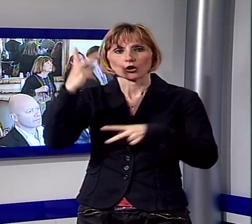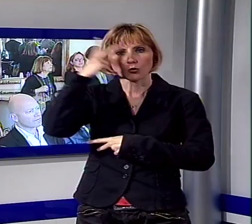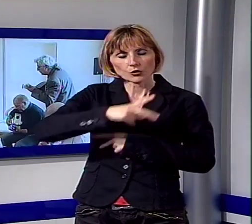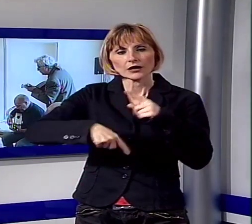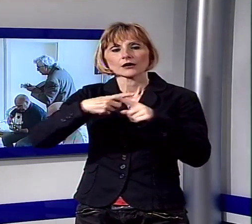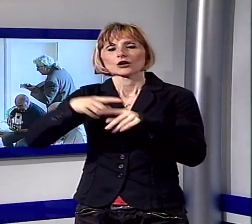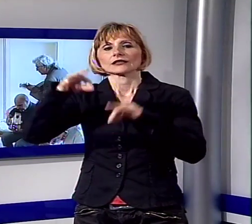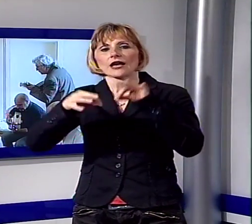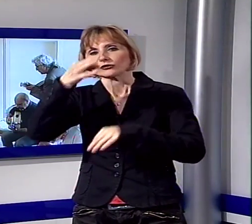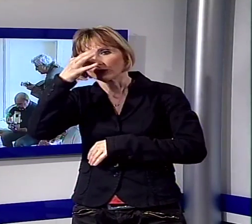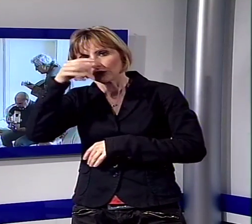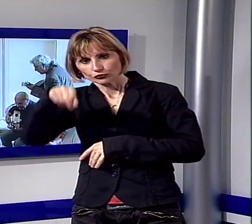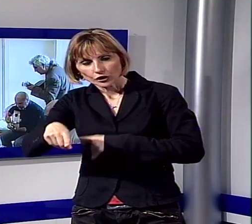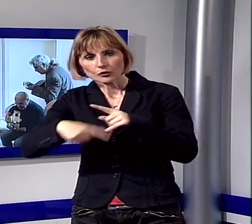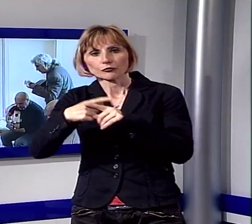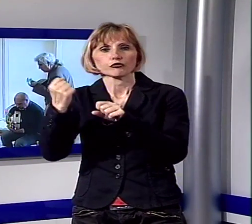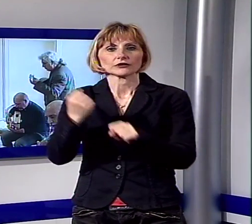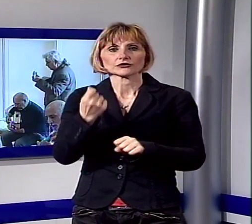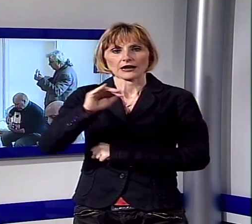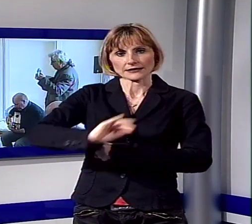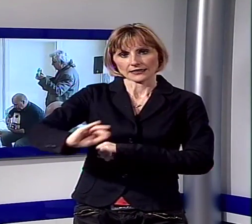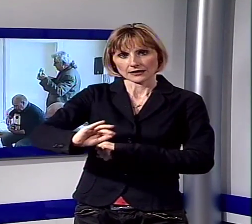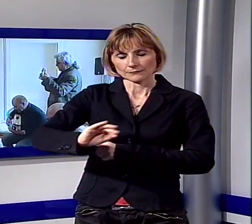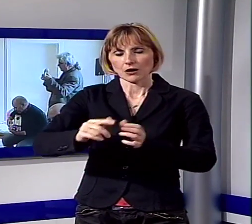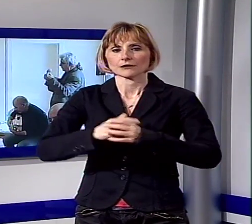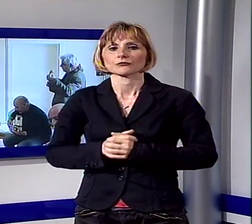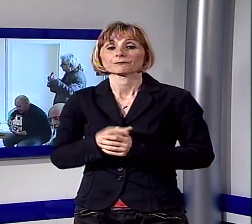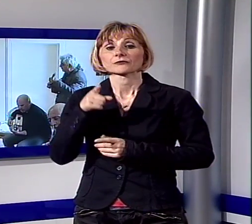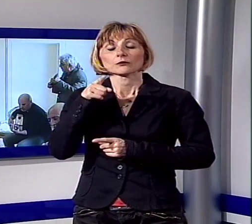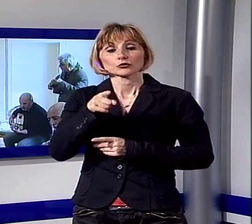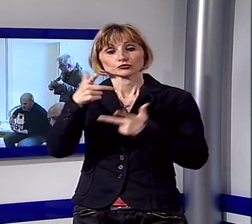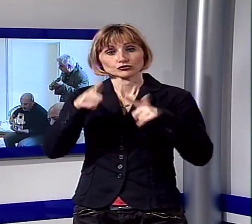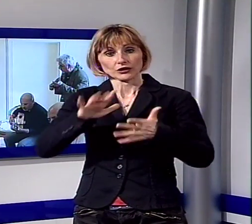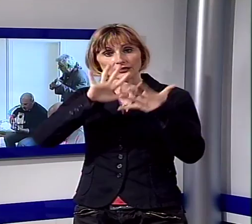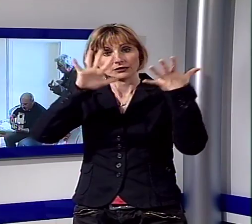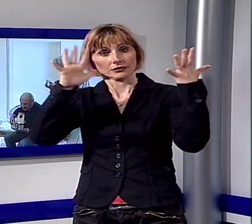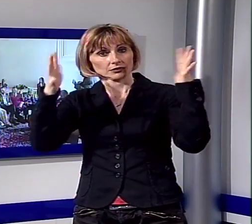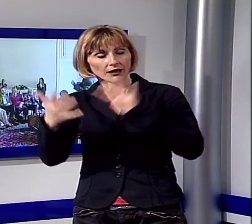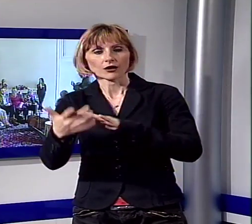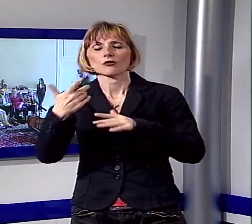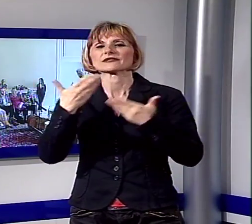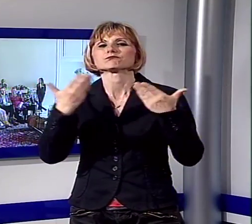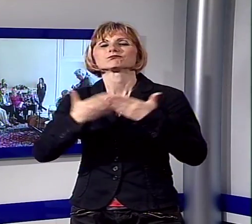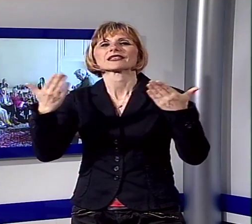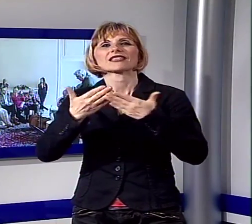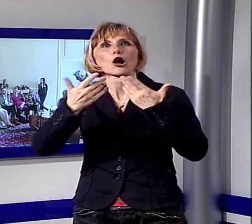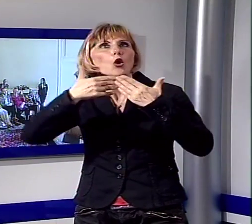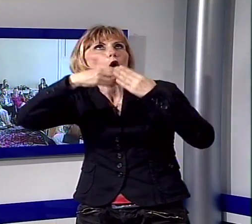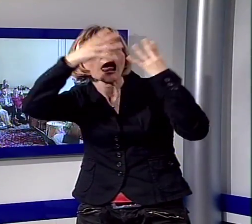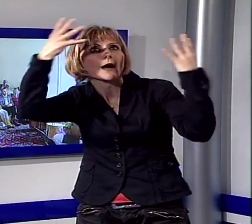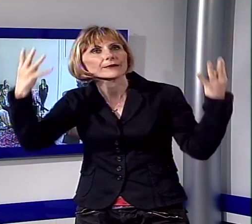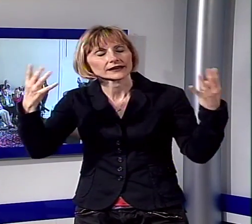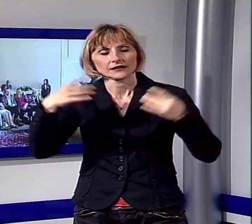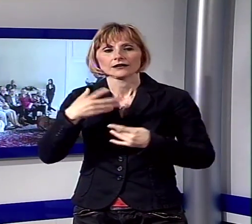del Giglio e Fondazione Cassa di Risparmio e trasformerà di nuovo la città in un grande palcoscenico all'aperto, portando la